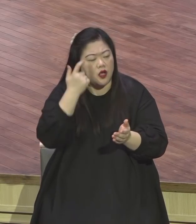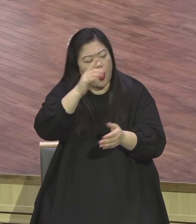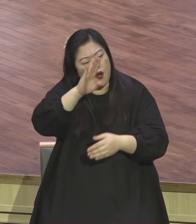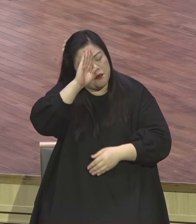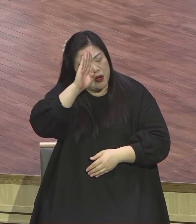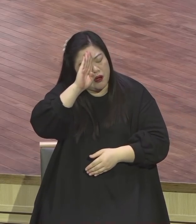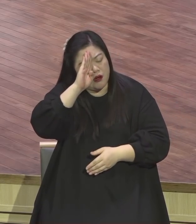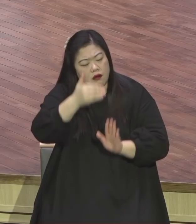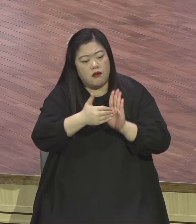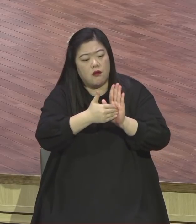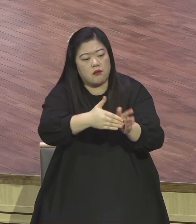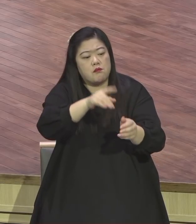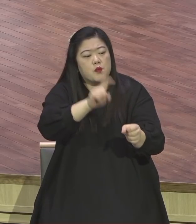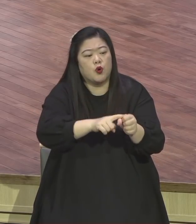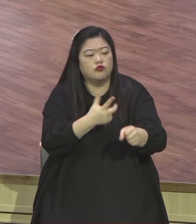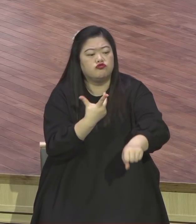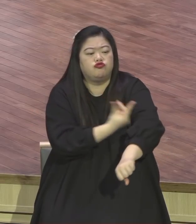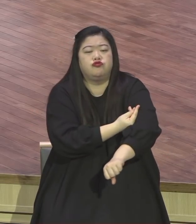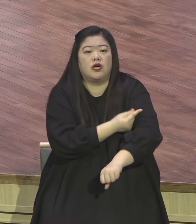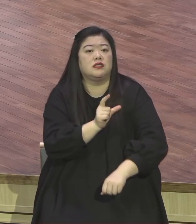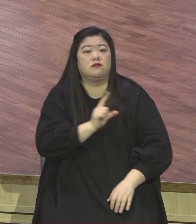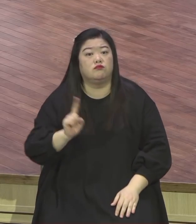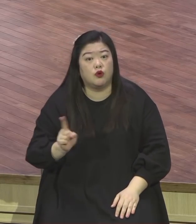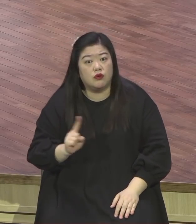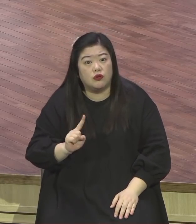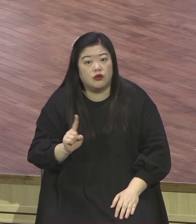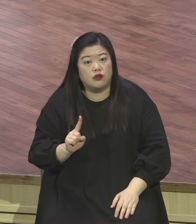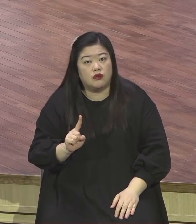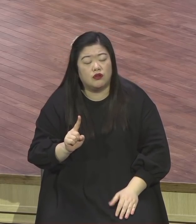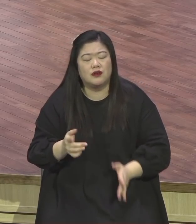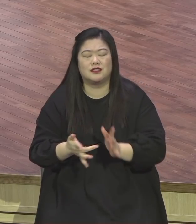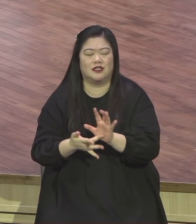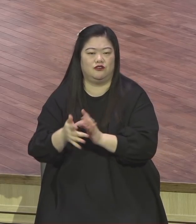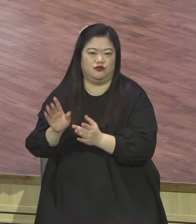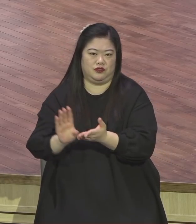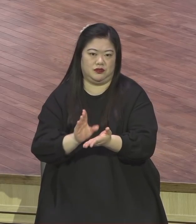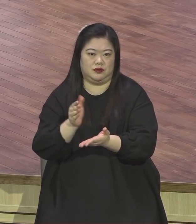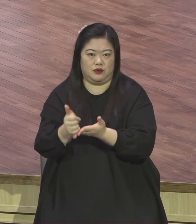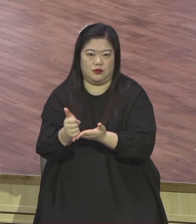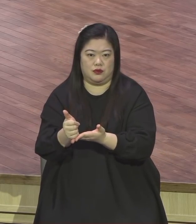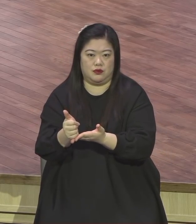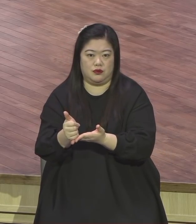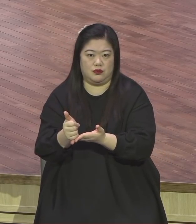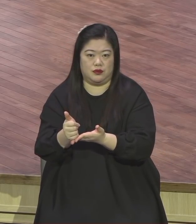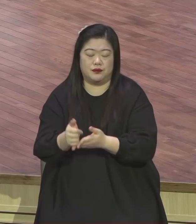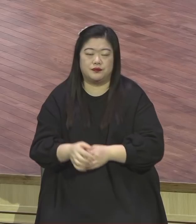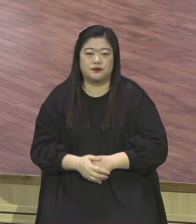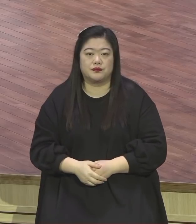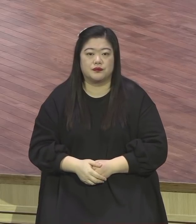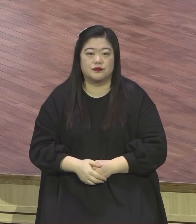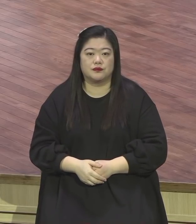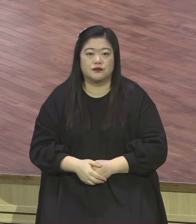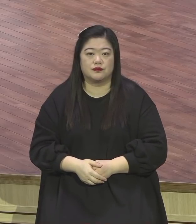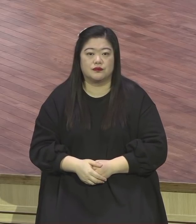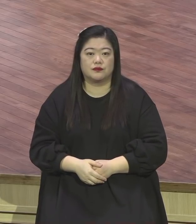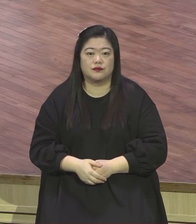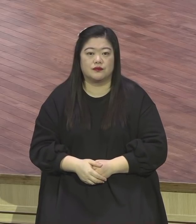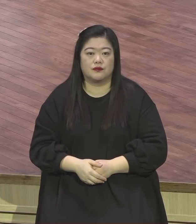구해내는 전도자의 삶을 살아야 된다는 것입니다 여러분은 예배를 이렇게 기뻄으로 드리고